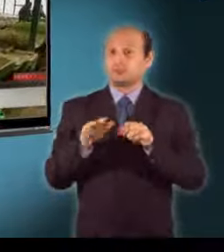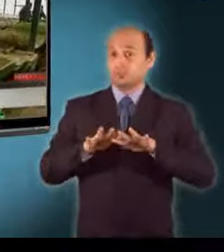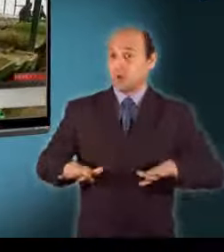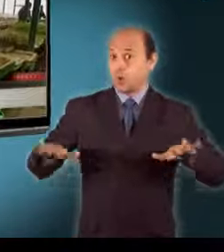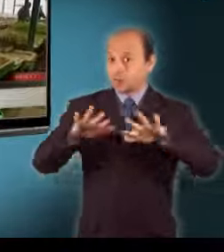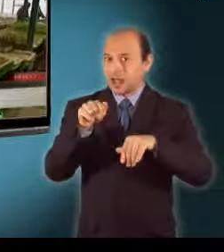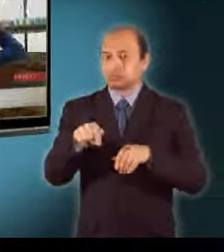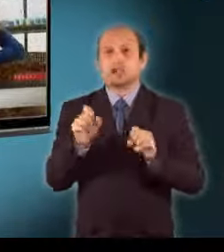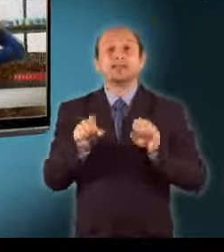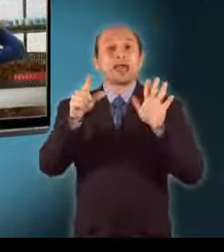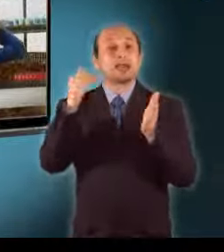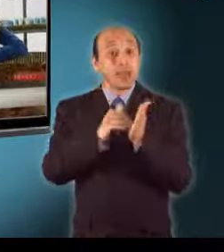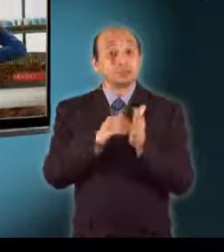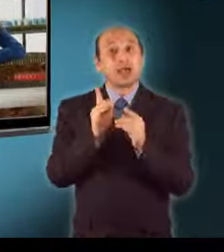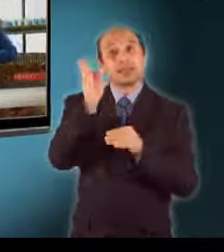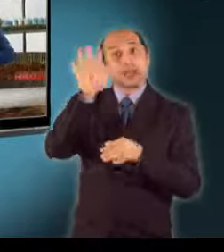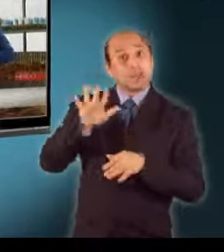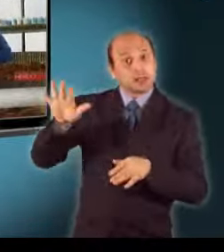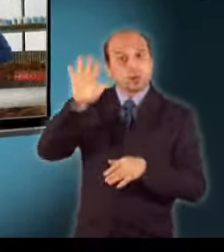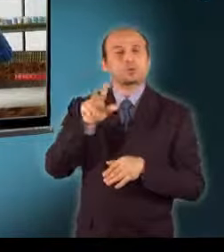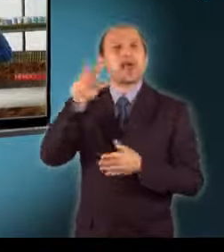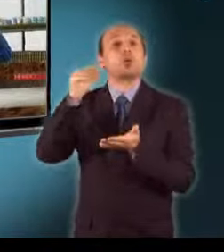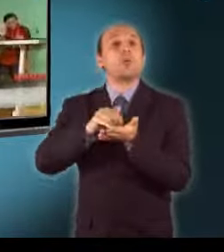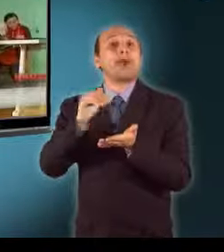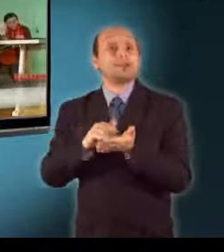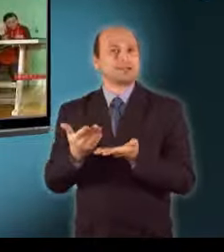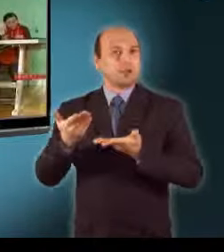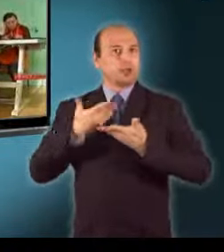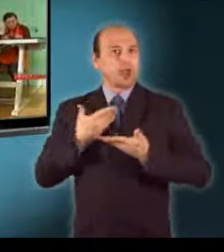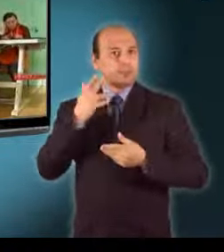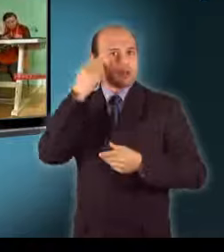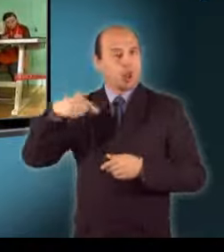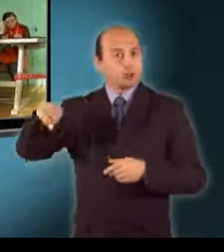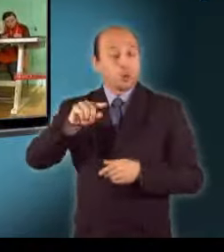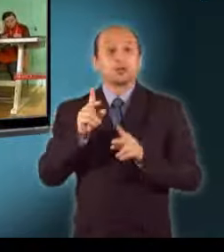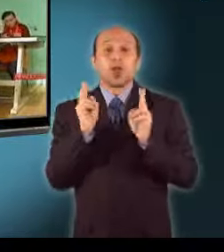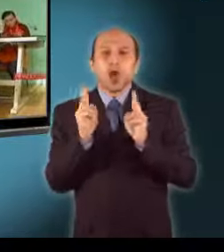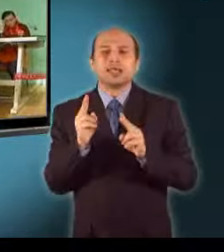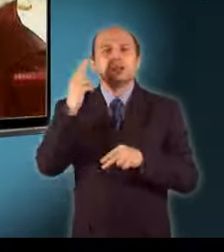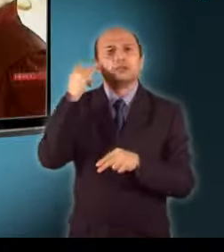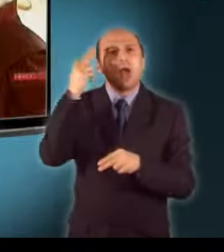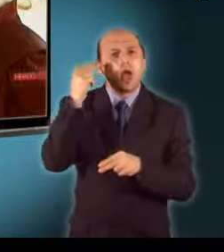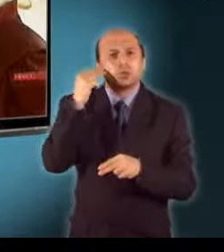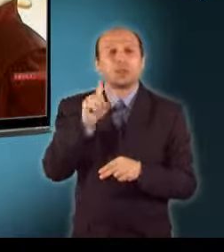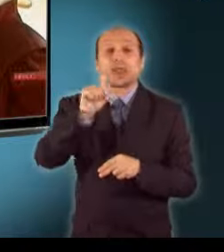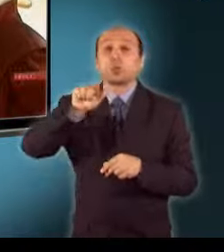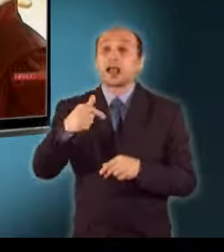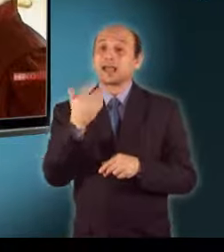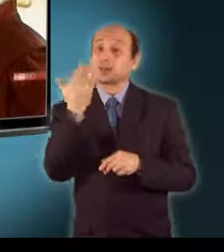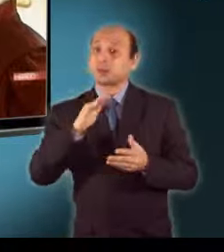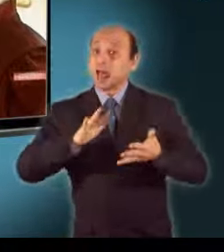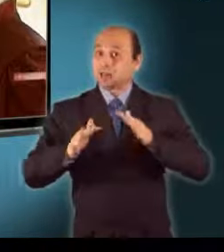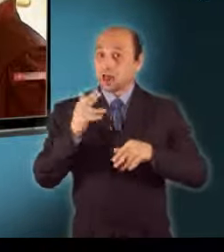3000 fiatal kaphat ösztöndíjat. A havi juttatás azoknak jár, akiknek tanulmányi eredménye eléri a 2,5-es